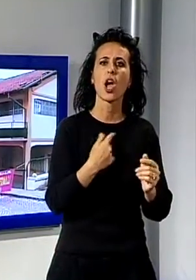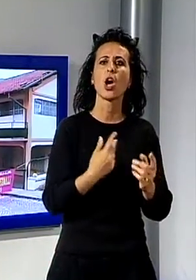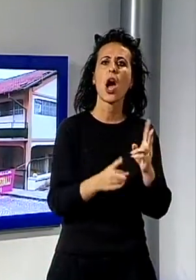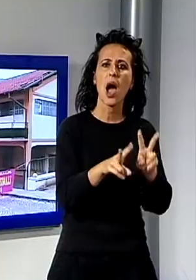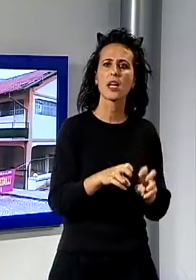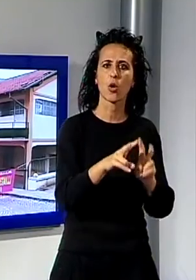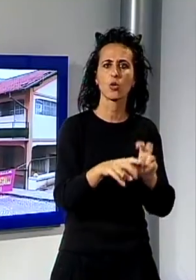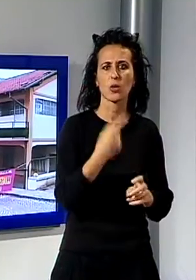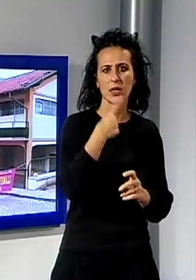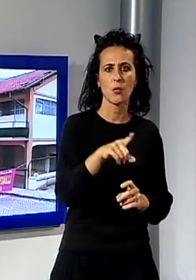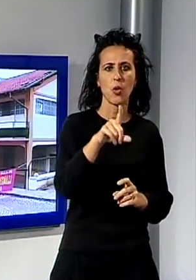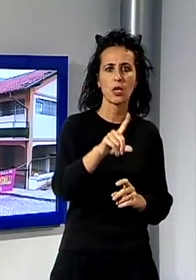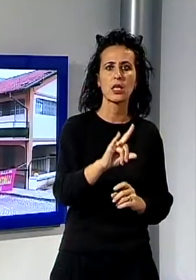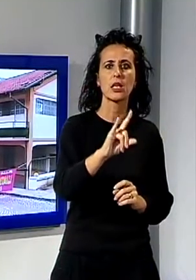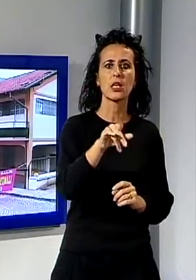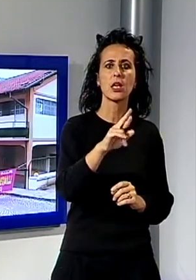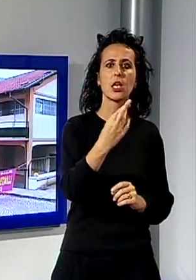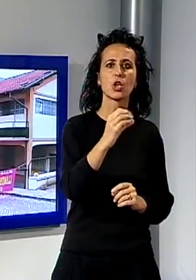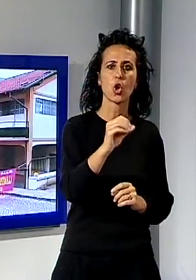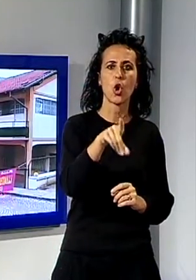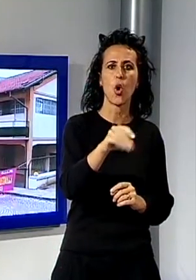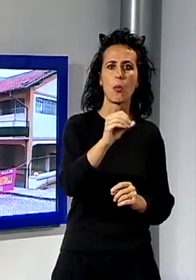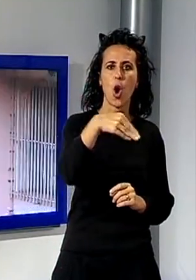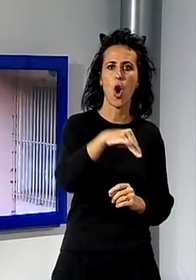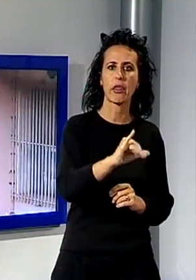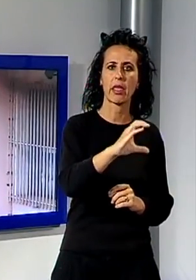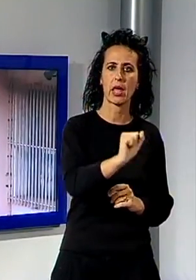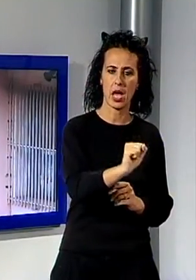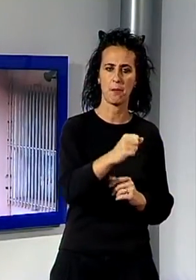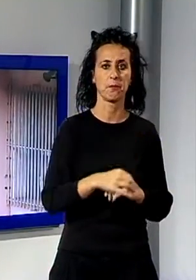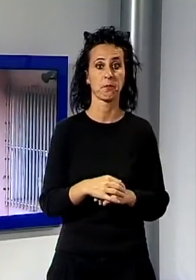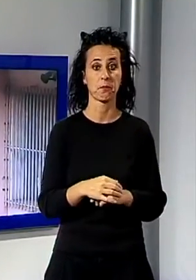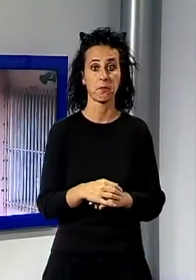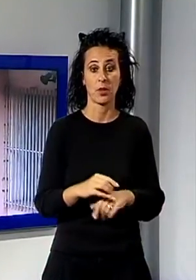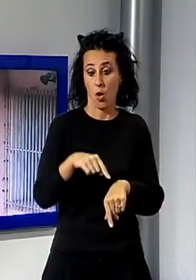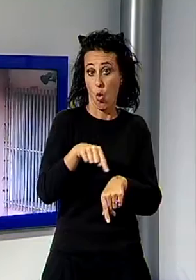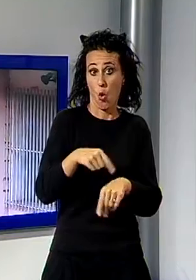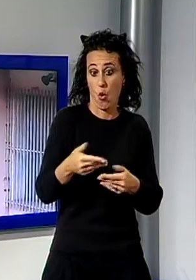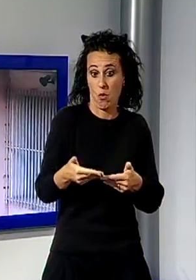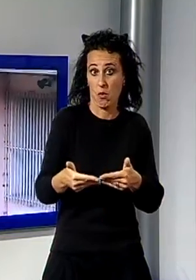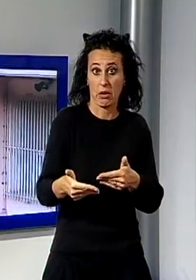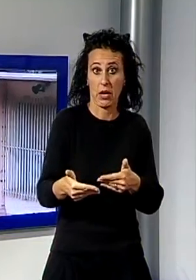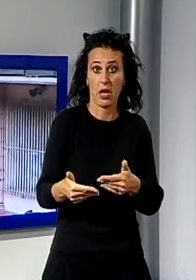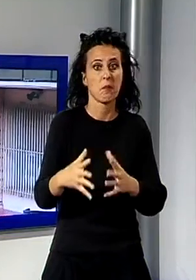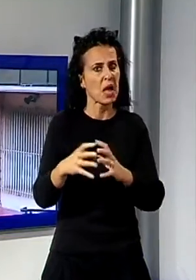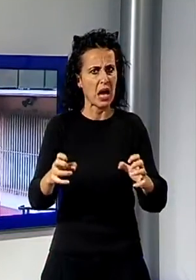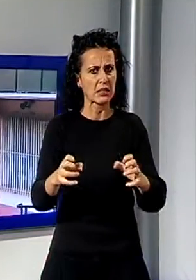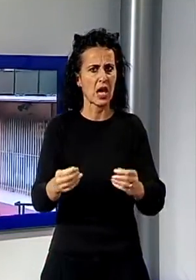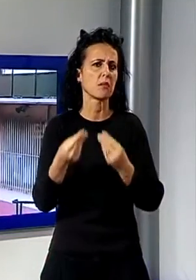'agricoltura idroponica. Nelle ultime ore, nonostante le rassicurazioni da parte dell'azienda, è cresciuta la preoccupazione